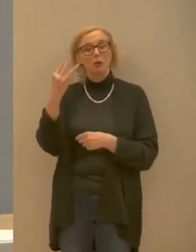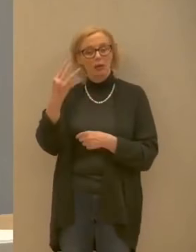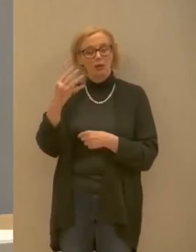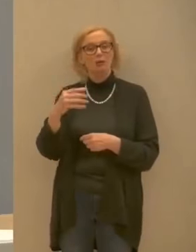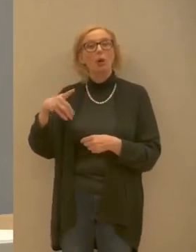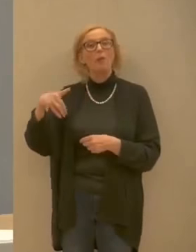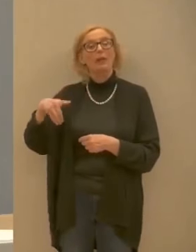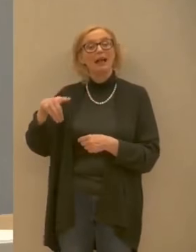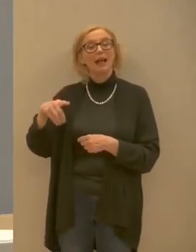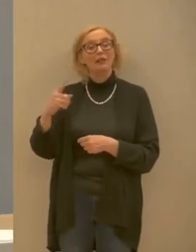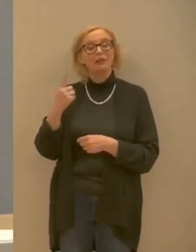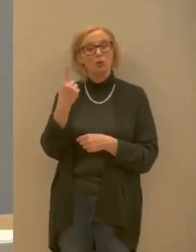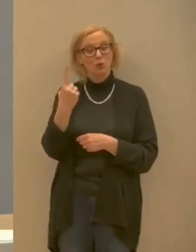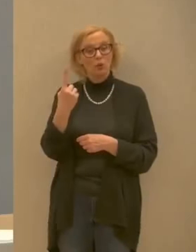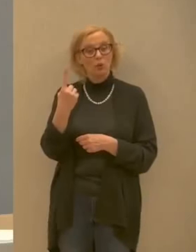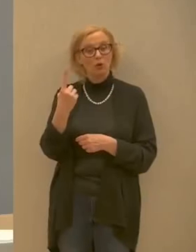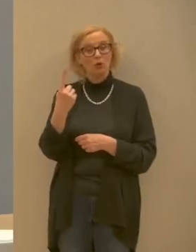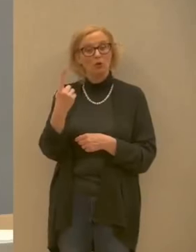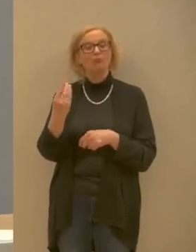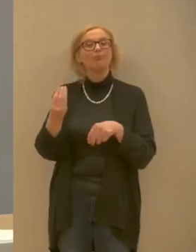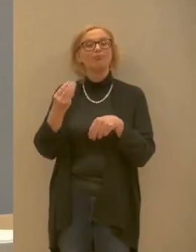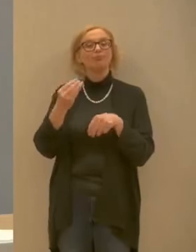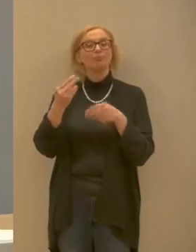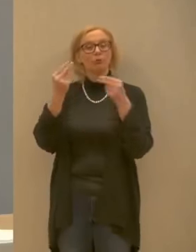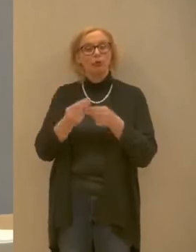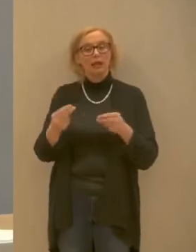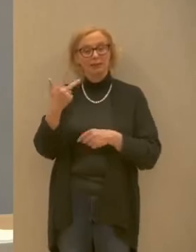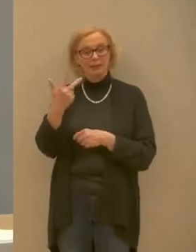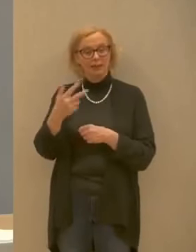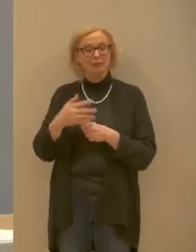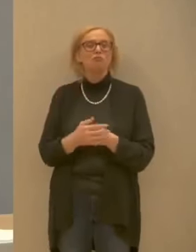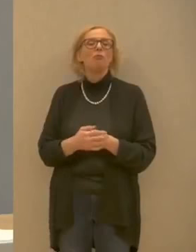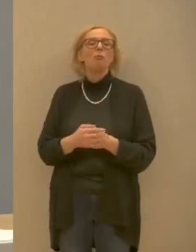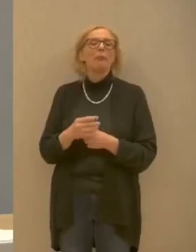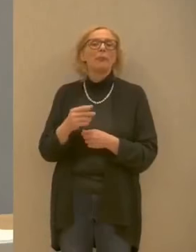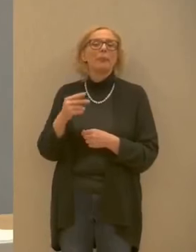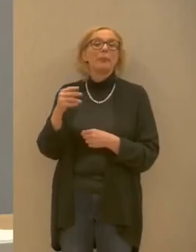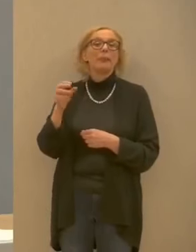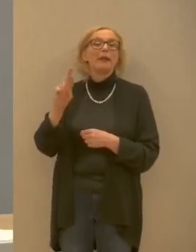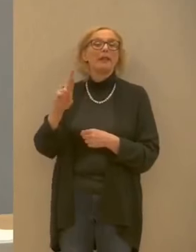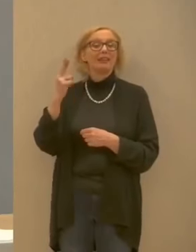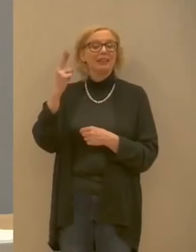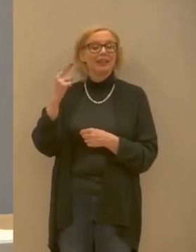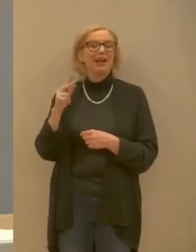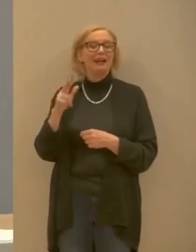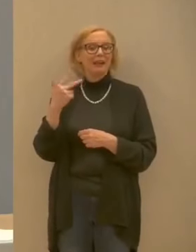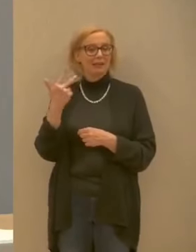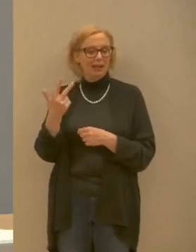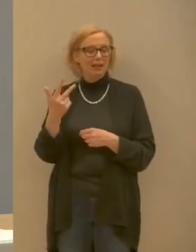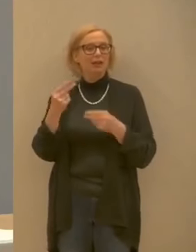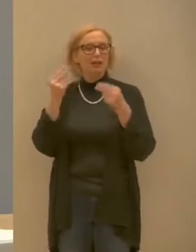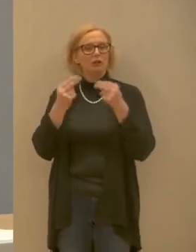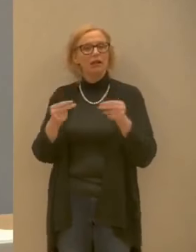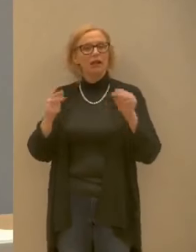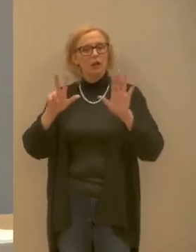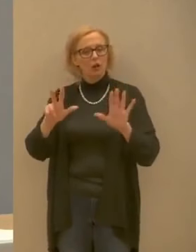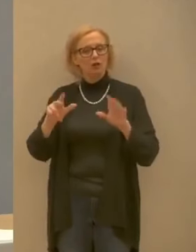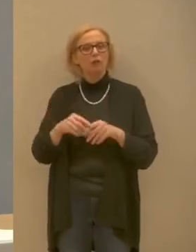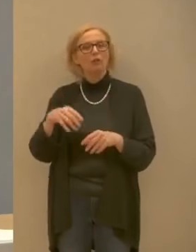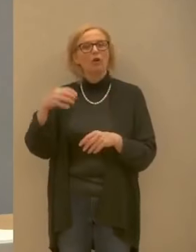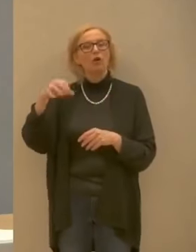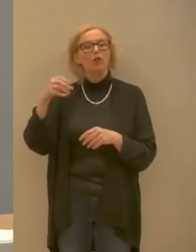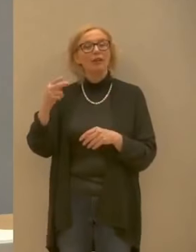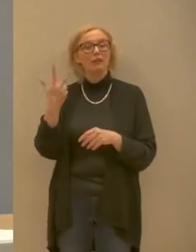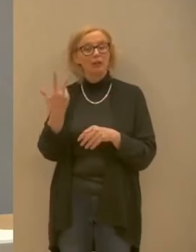Predazzo 1 per un totale di 3 Riva del Garda 3 con un totale di 8 Rovereto 3